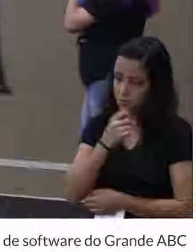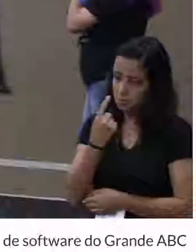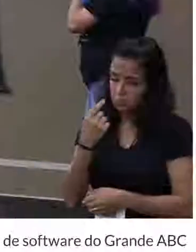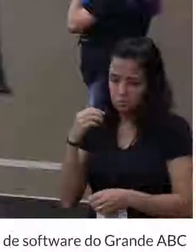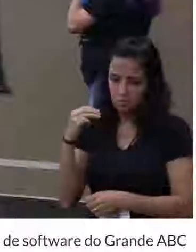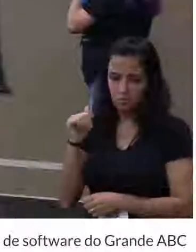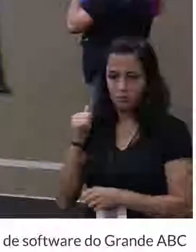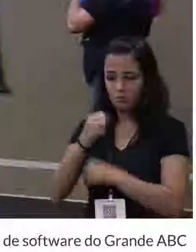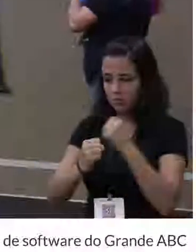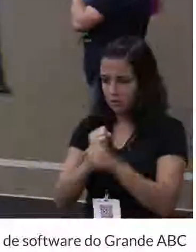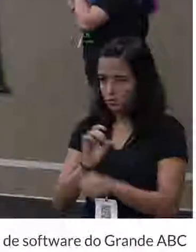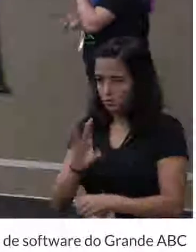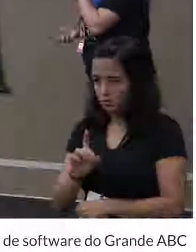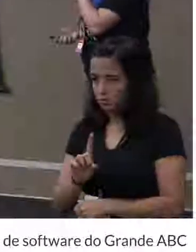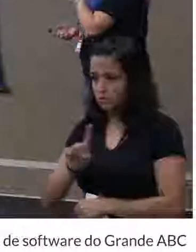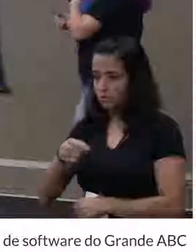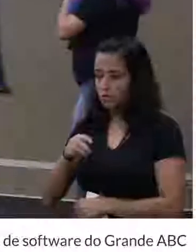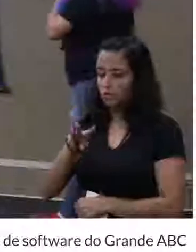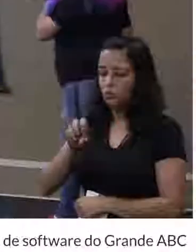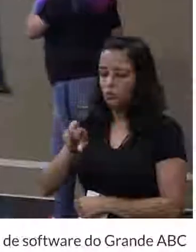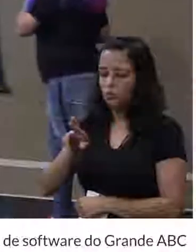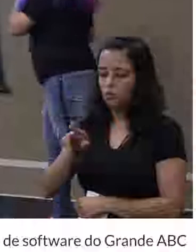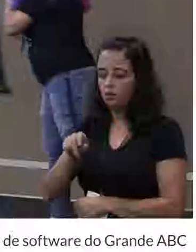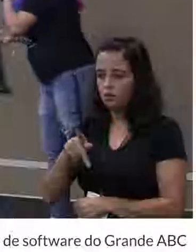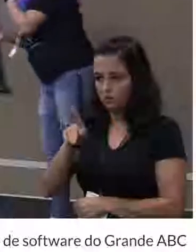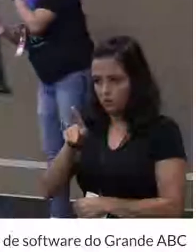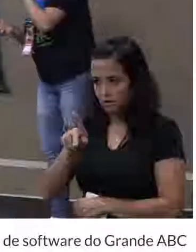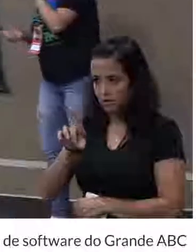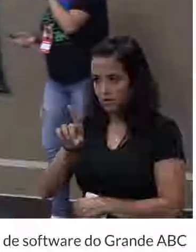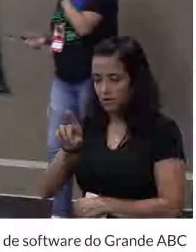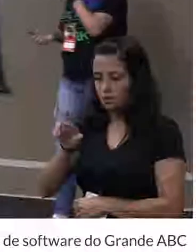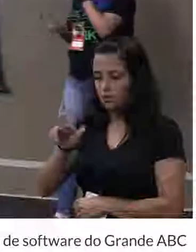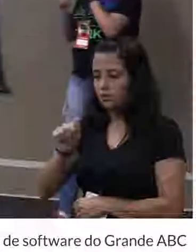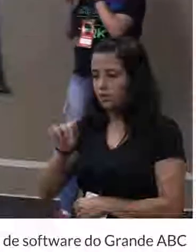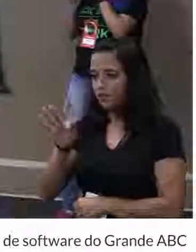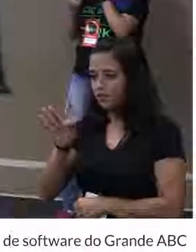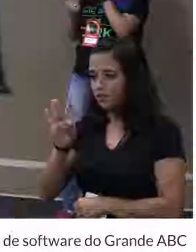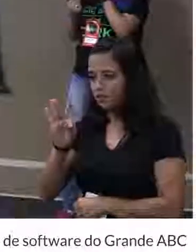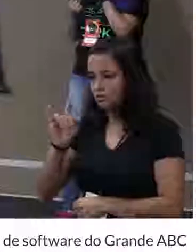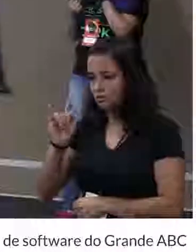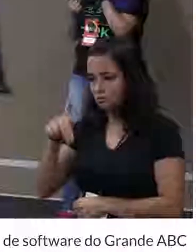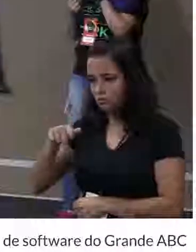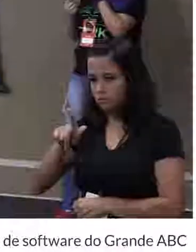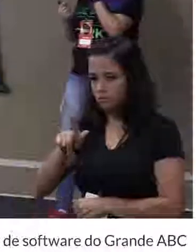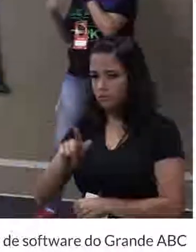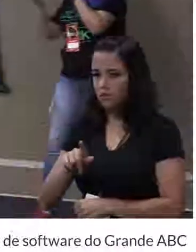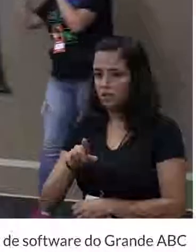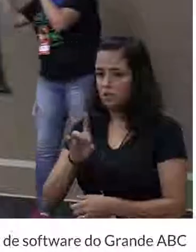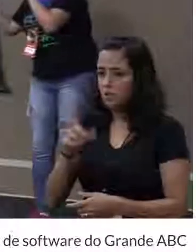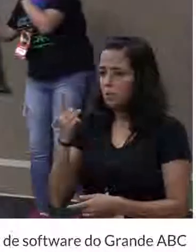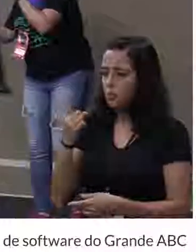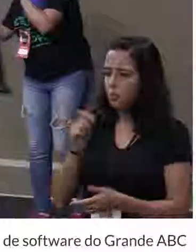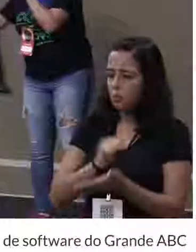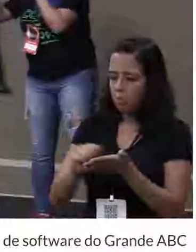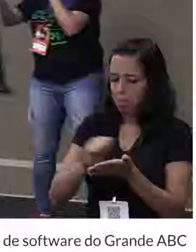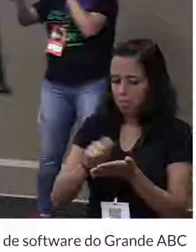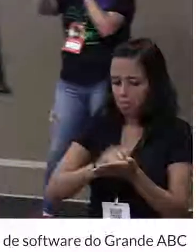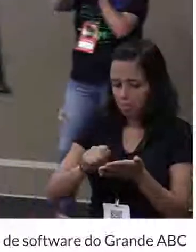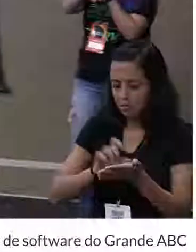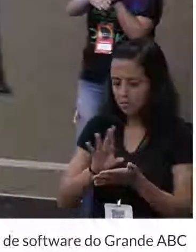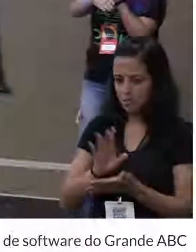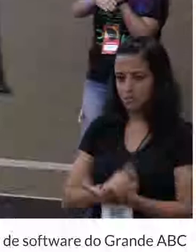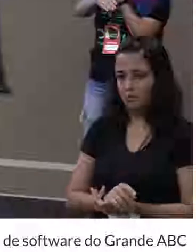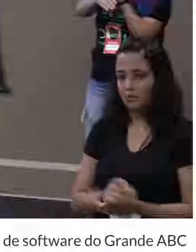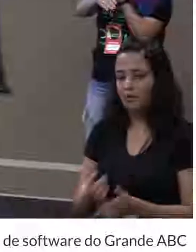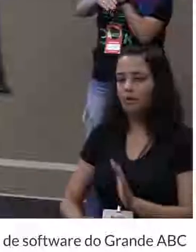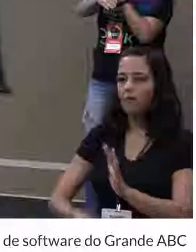Ela se tornou o working draft. Tá. Mas Larissa, você só falou de um rascunho. É porque antes do rascunho tem o rascunho do